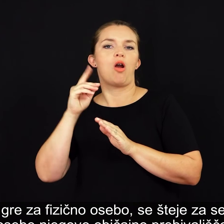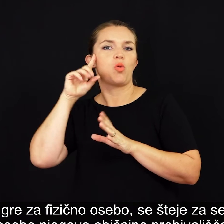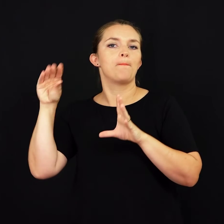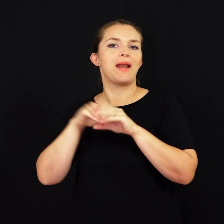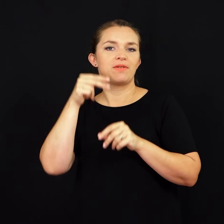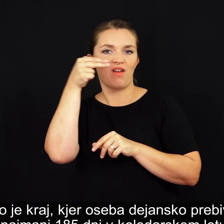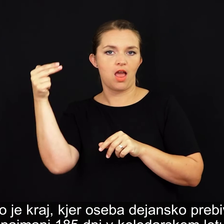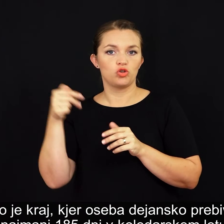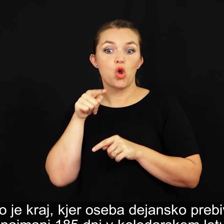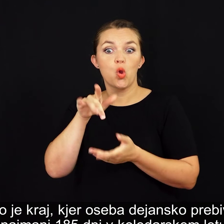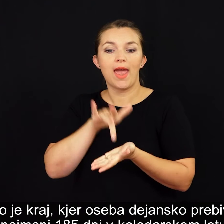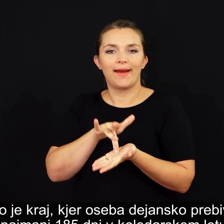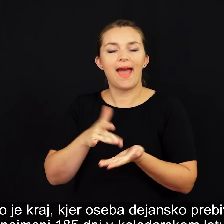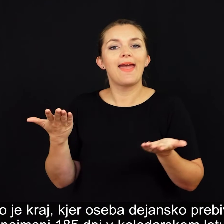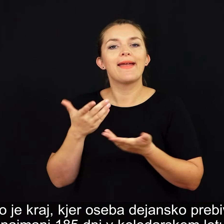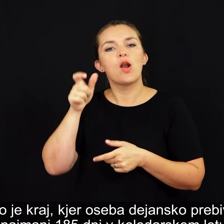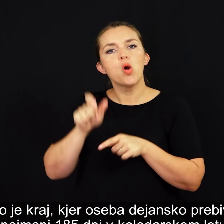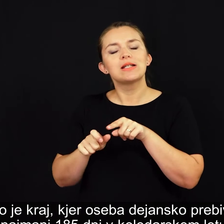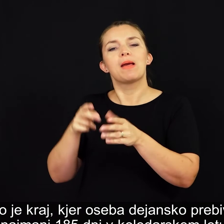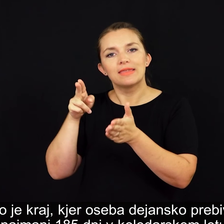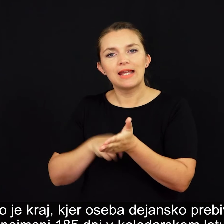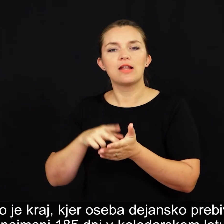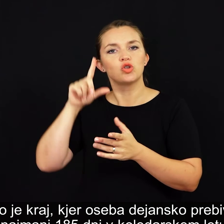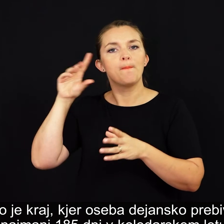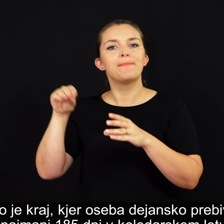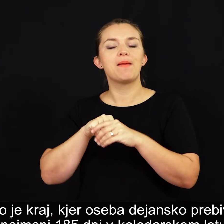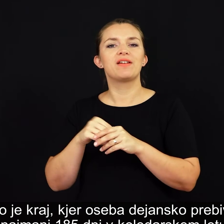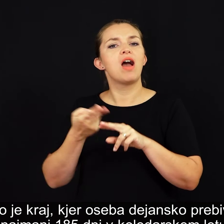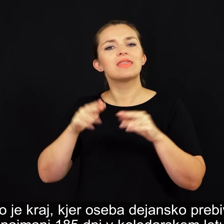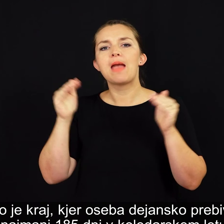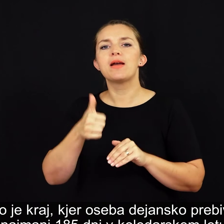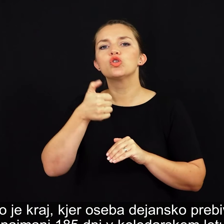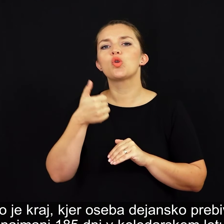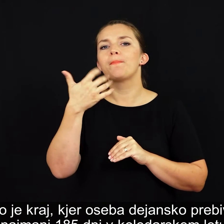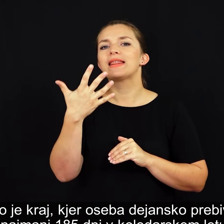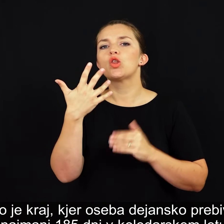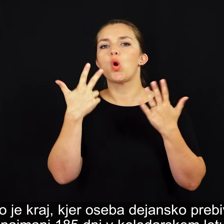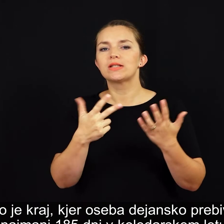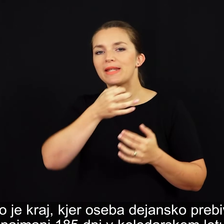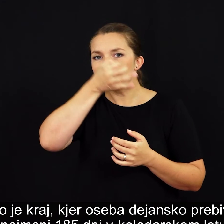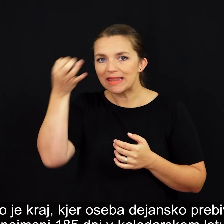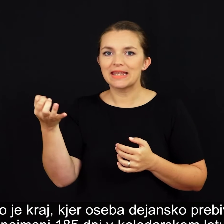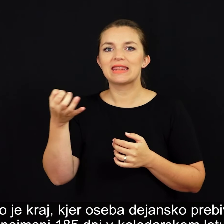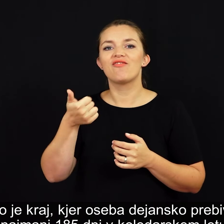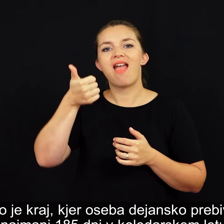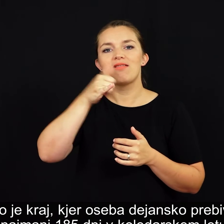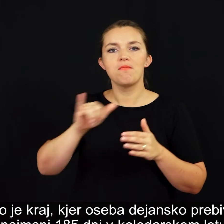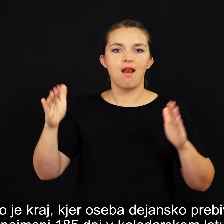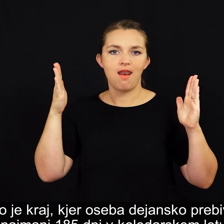To je kraj, kjer oseba dejansko prebiva najmanj 185 dni v koledarskem letu